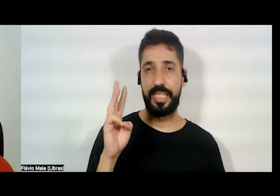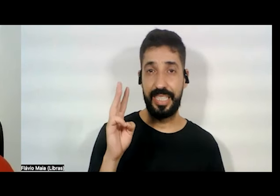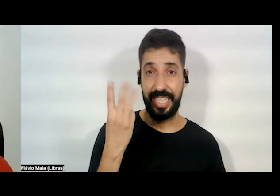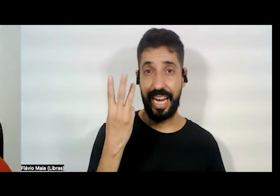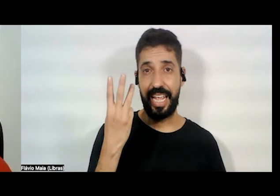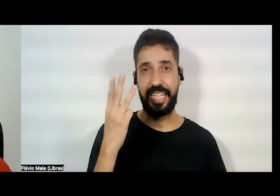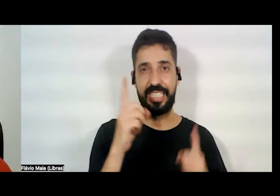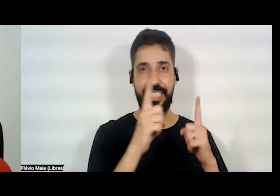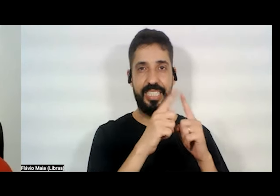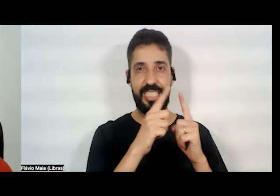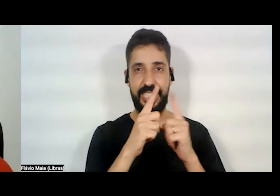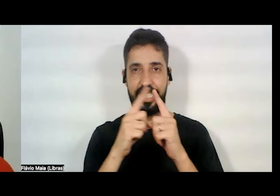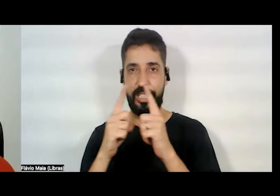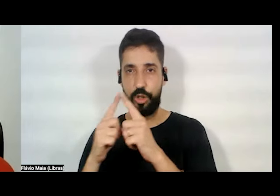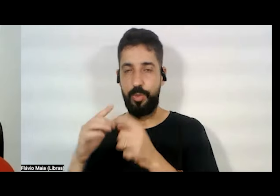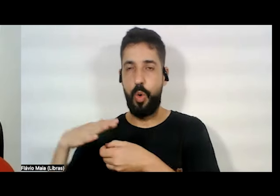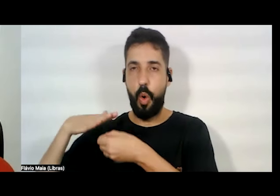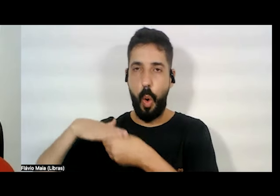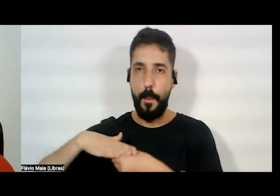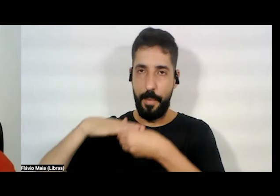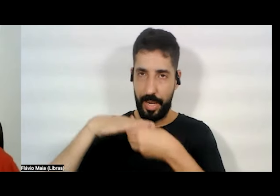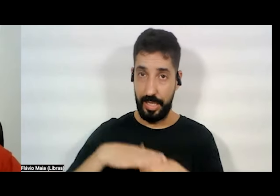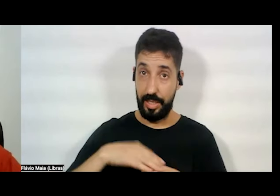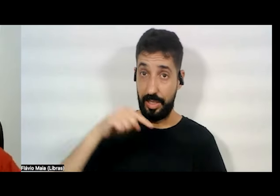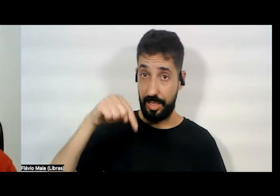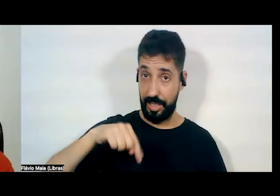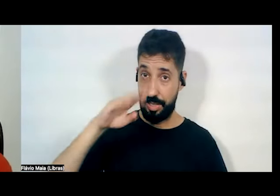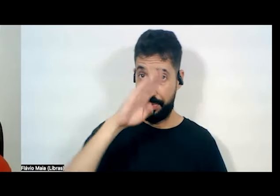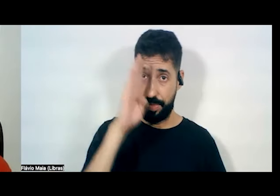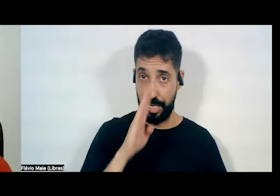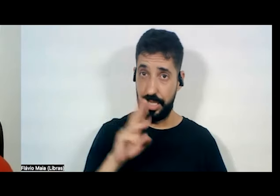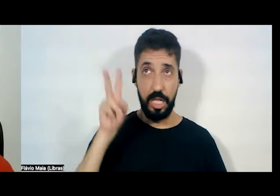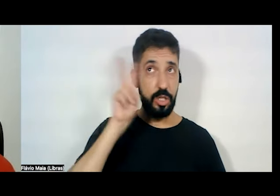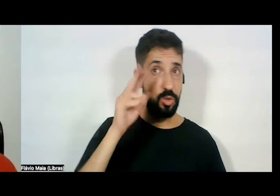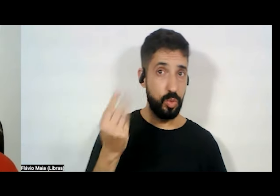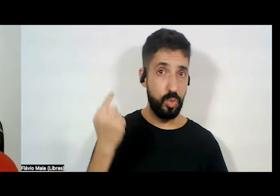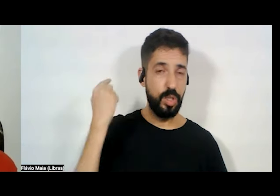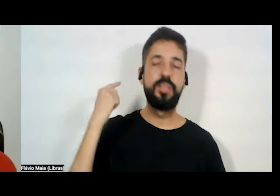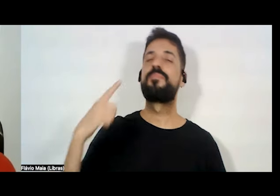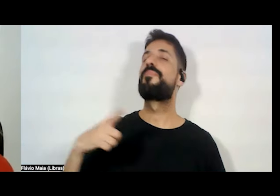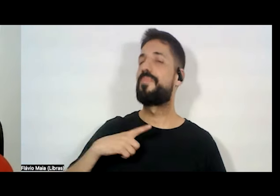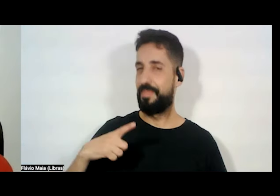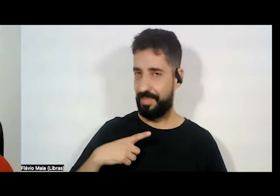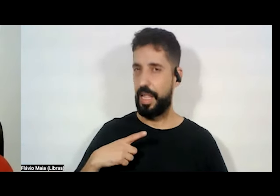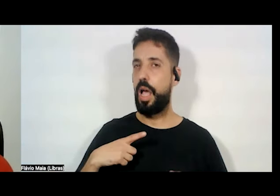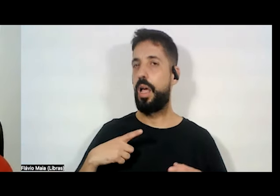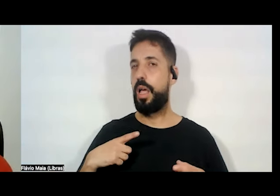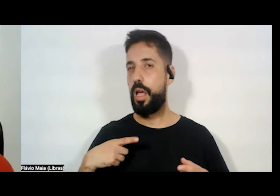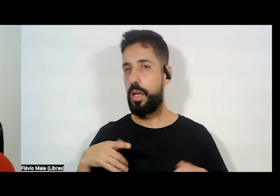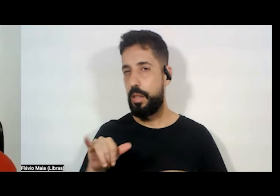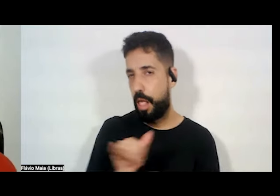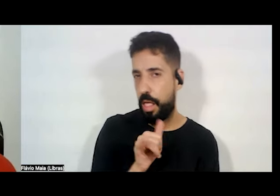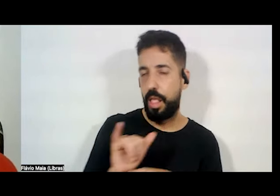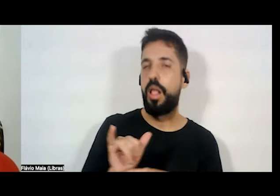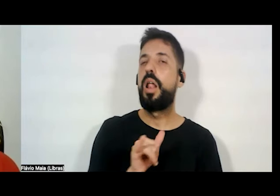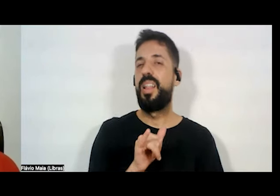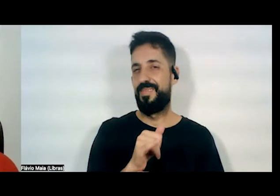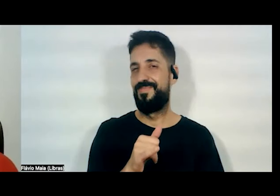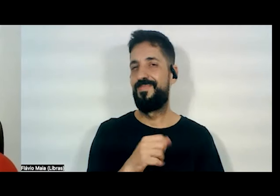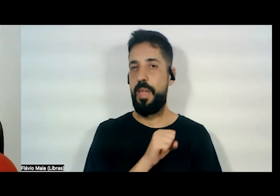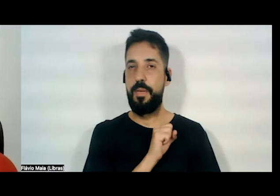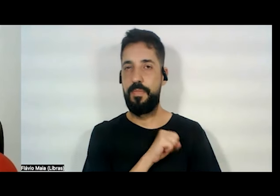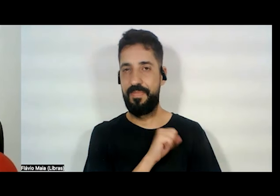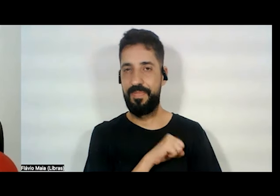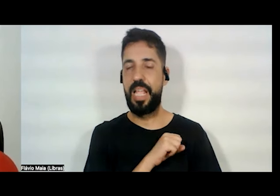que no Brasil, na história brasileira, se articulam de uma forma tão perversa que criam